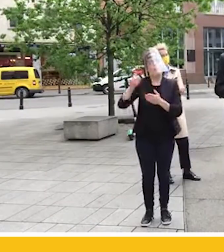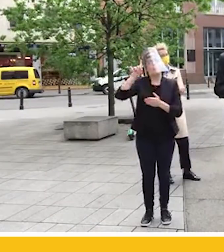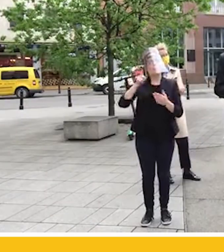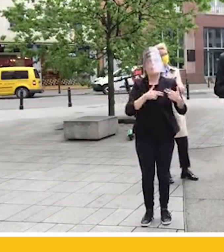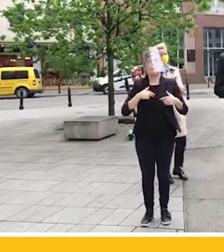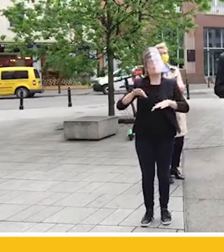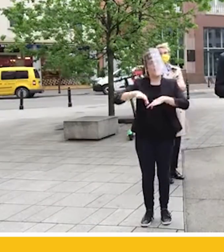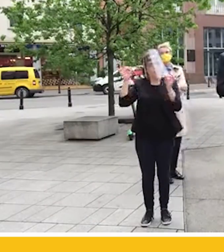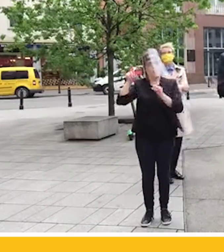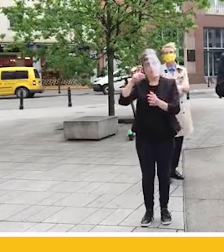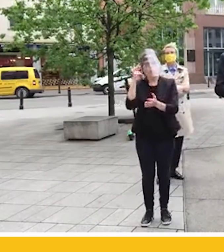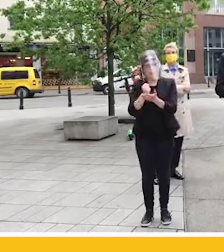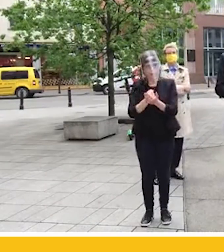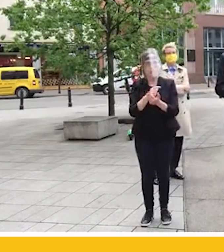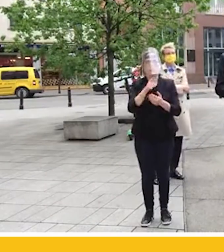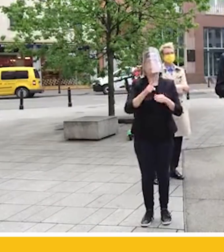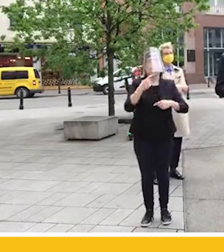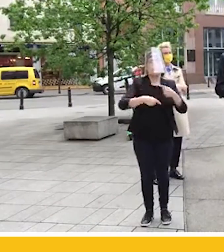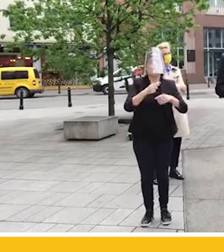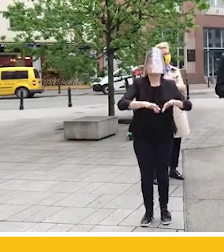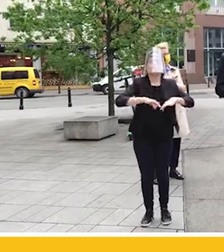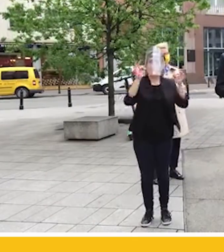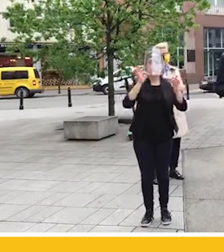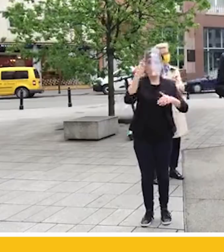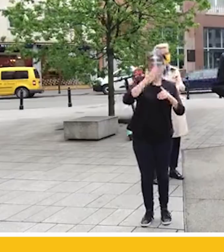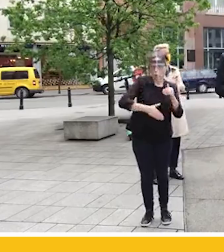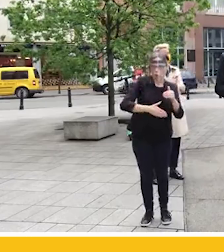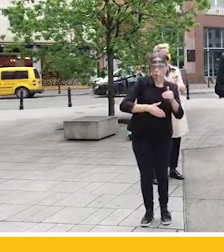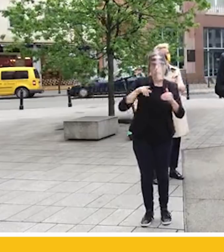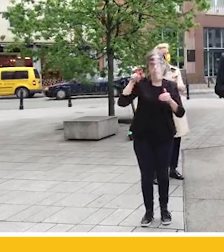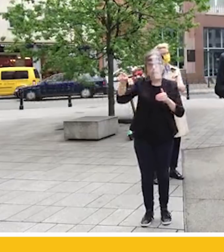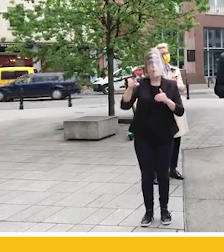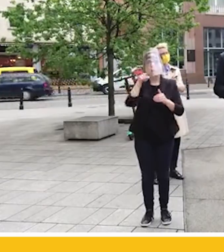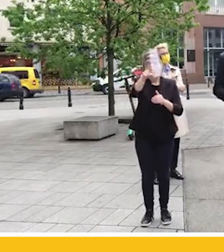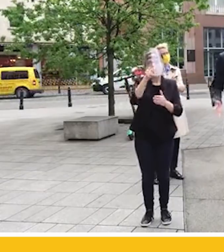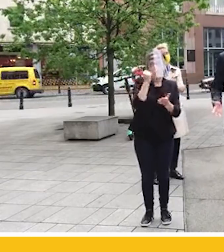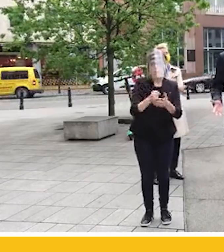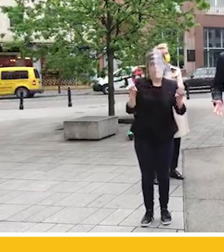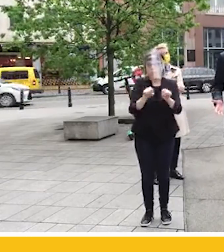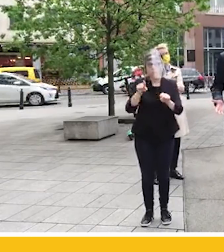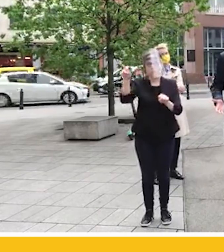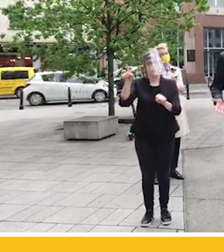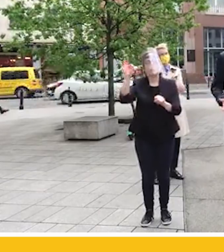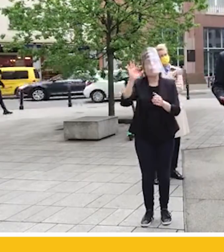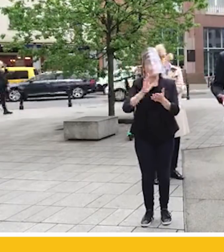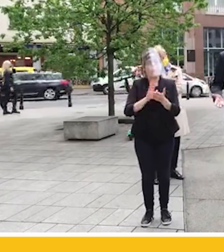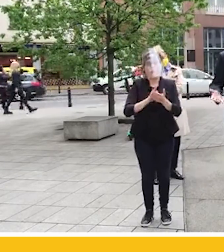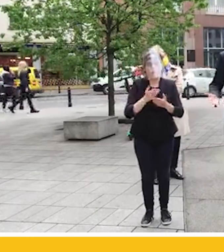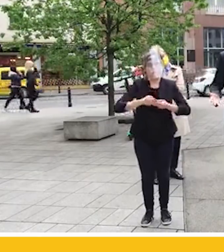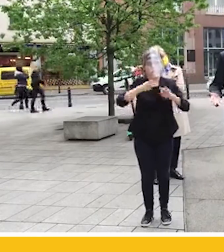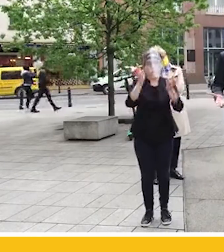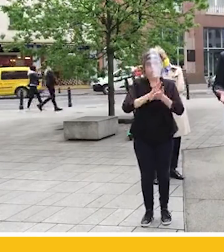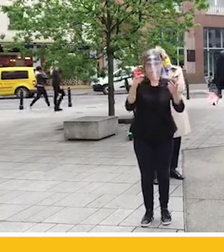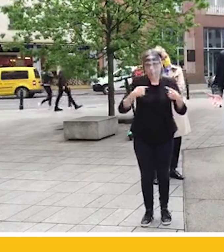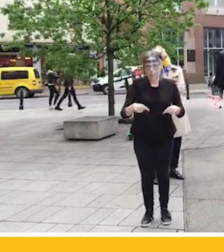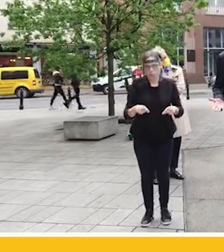10 maja, stwierdzająca, że zakończył się proces wyborczy w wyborach prezydenckich, nie została przez was Prawo i Sprawiedliwość opublikowana. A w związku z tym, że